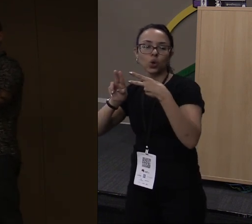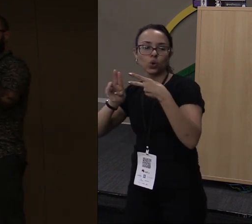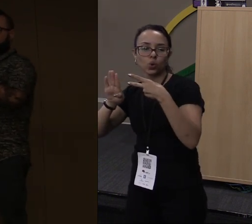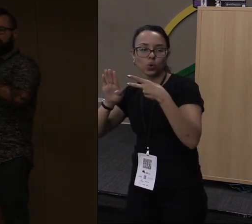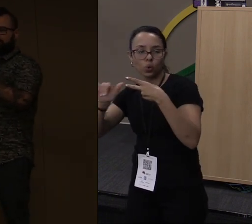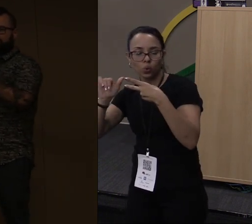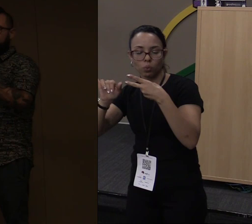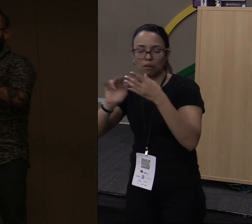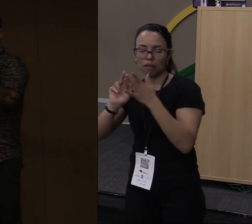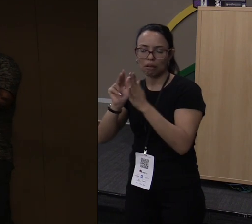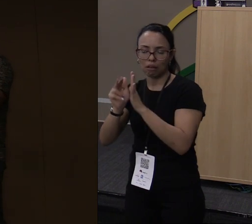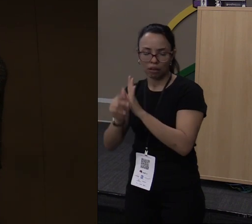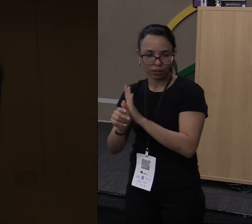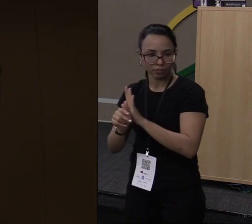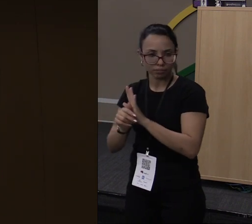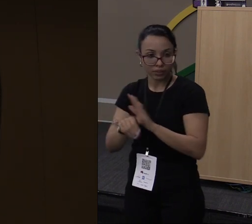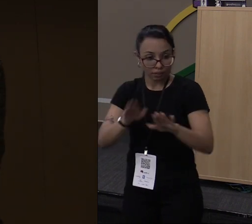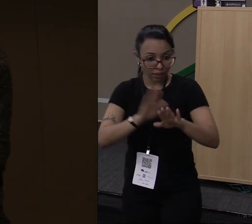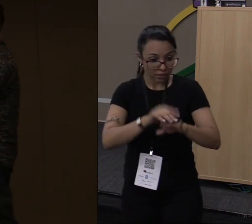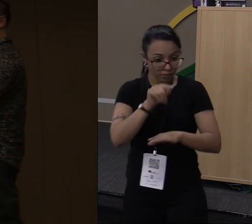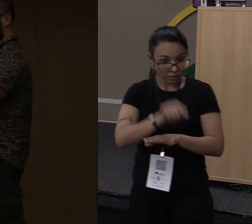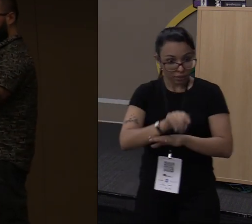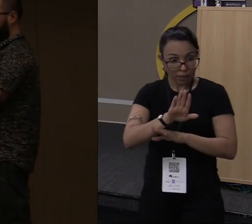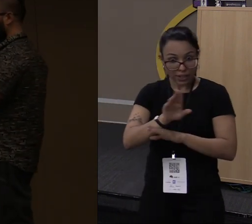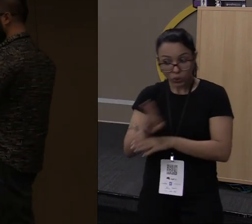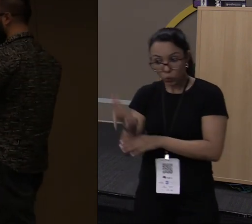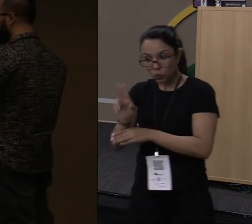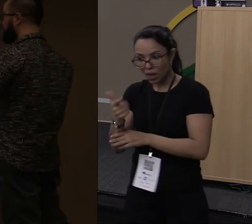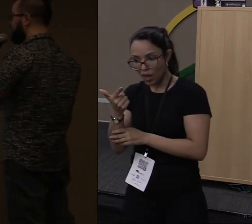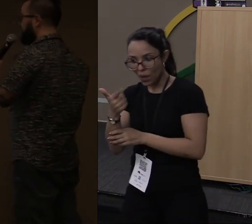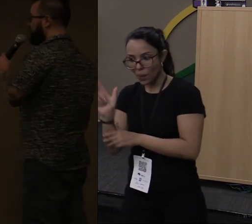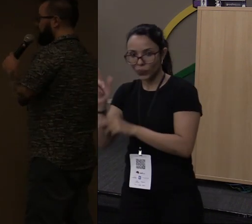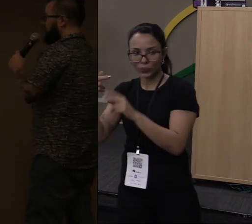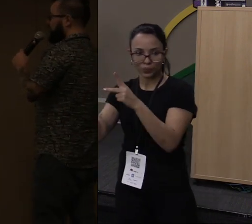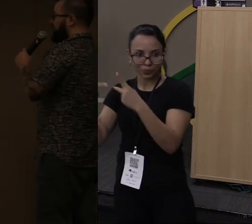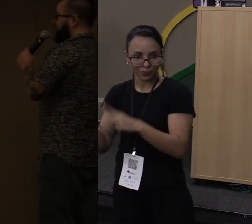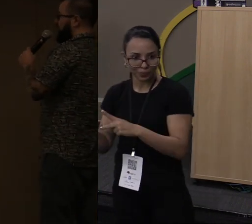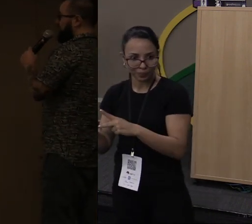mas quem vai consumir é uma aplicação em Python, em Ruby. Isso é um caso de uso muito comum.